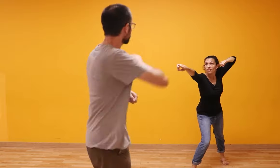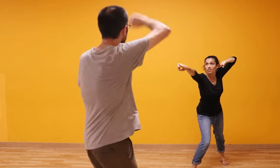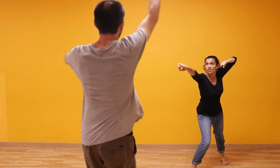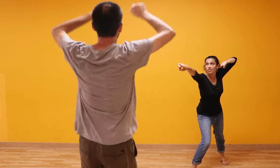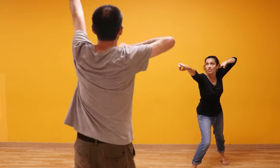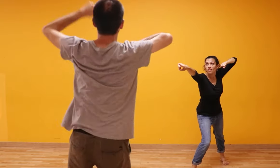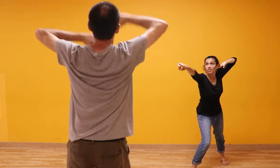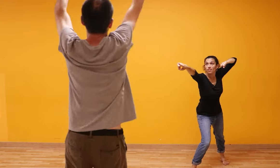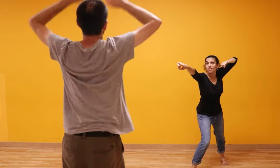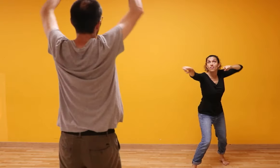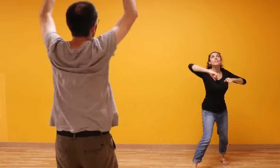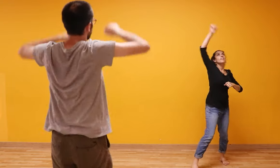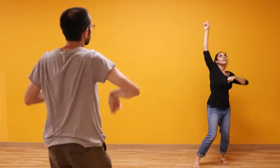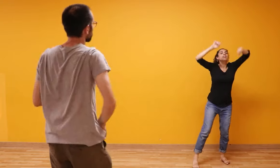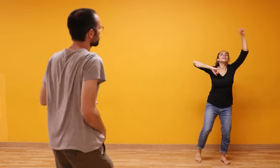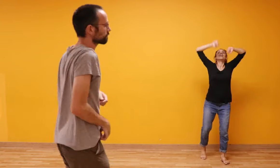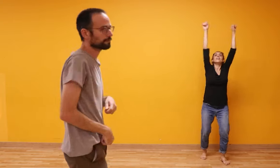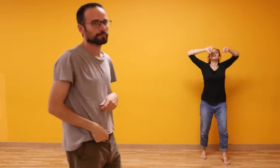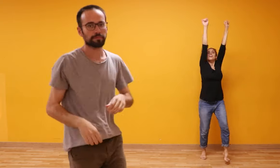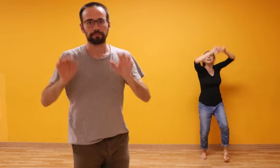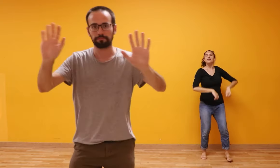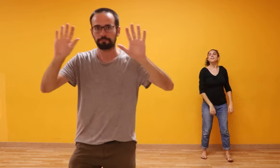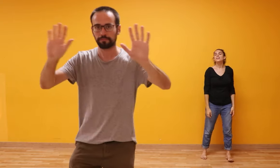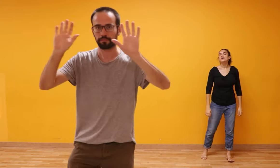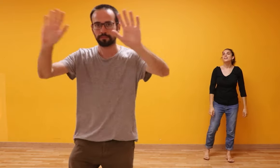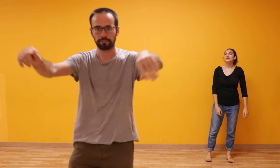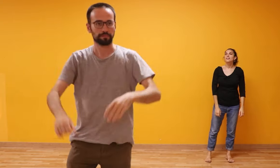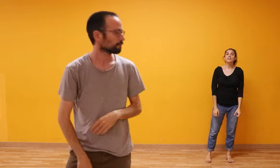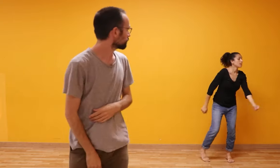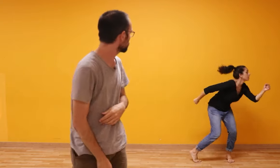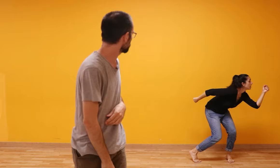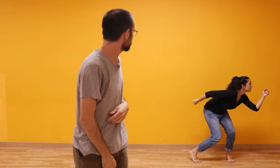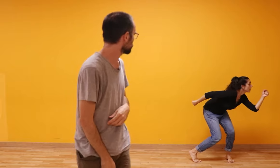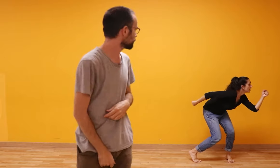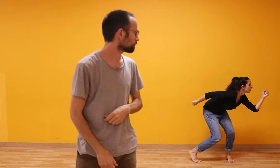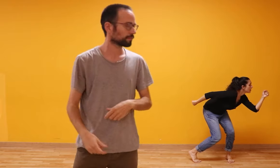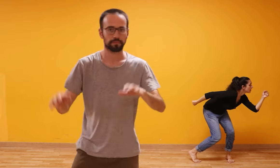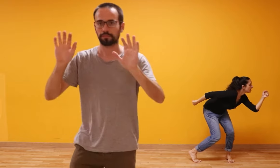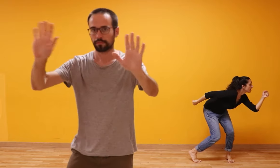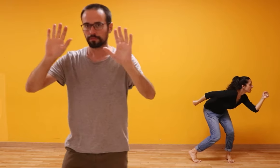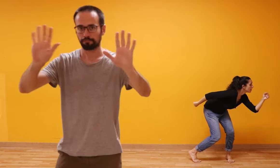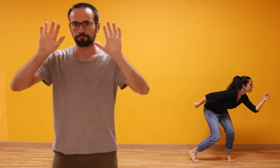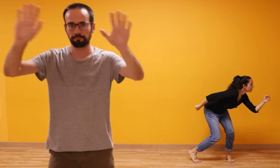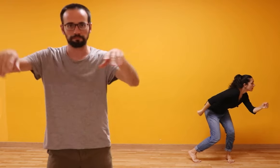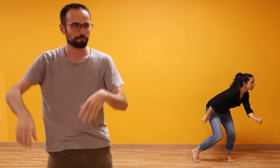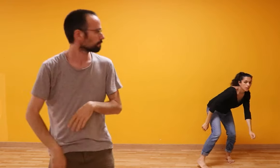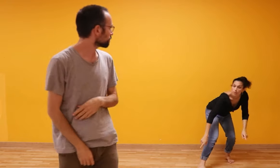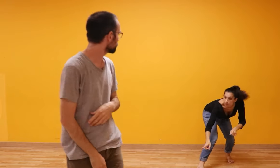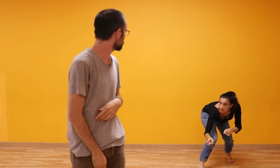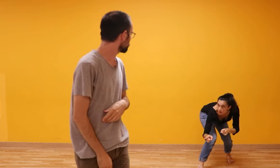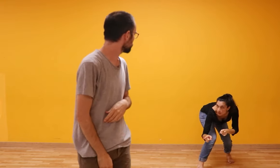saltar Jo vull jugar, jo vull cantar Jo vull